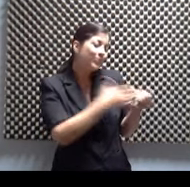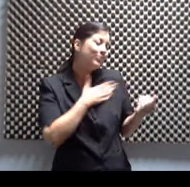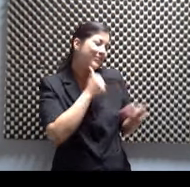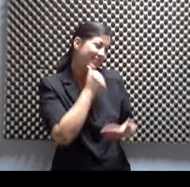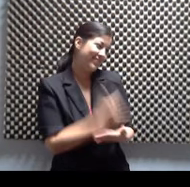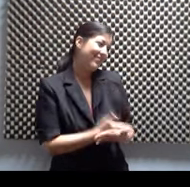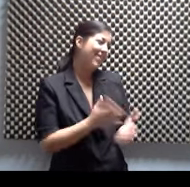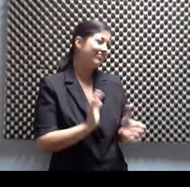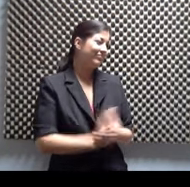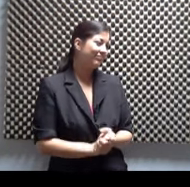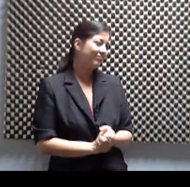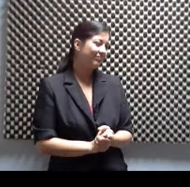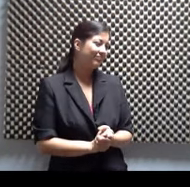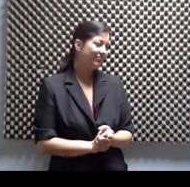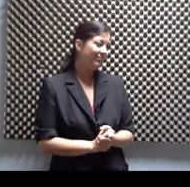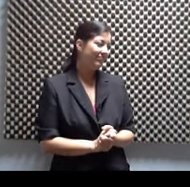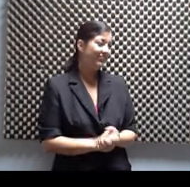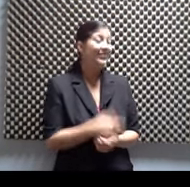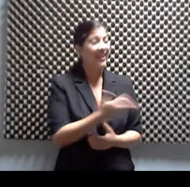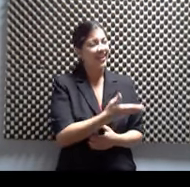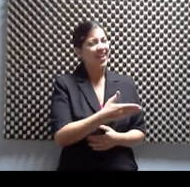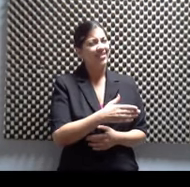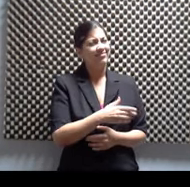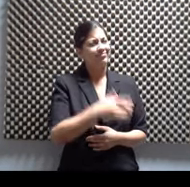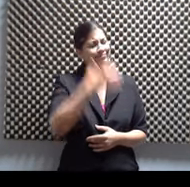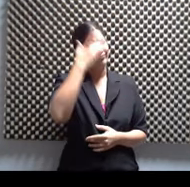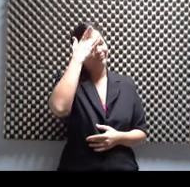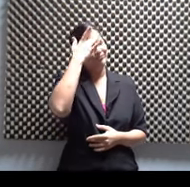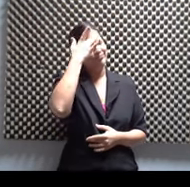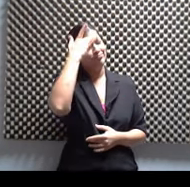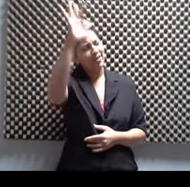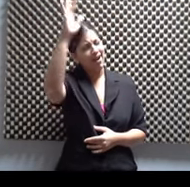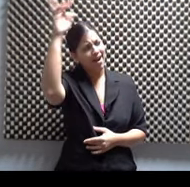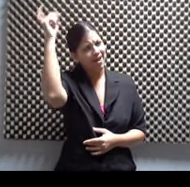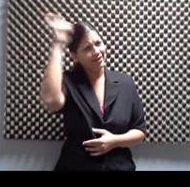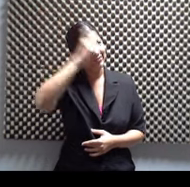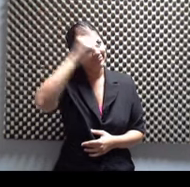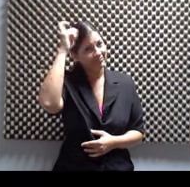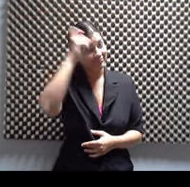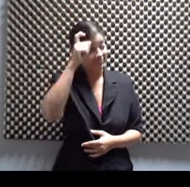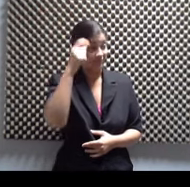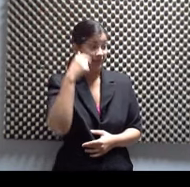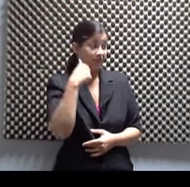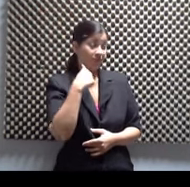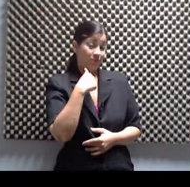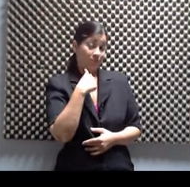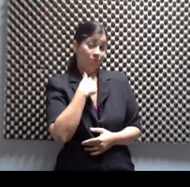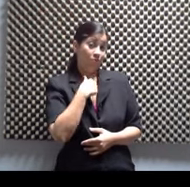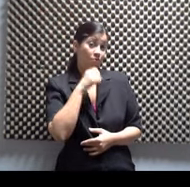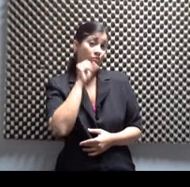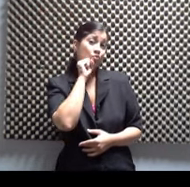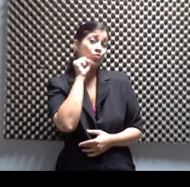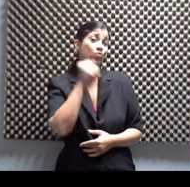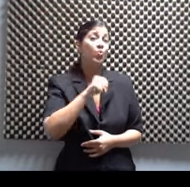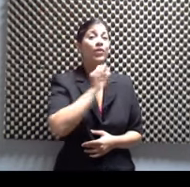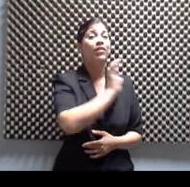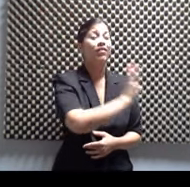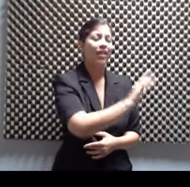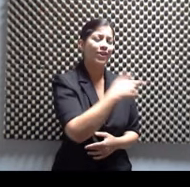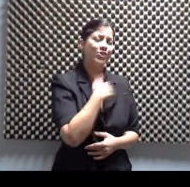tiene puntos que rayen la genialidad. O él realmente, pues a mí como, como suegra, yo, yo lo, lo, lo aprecié